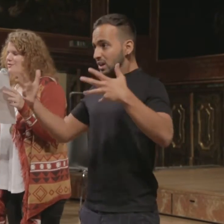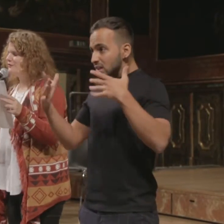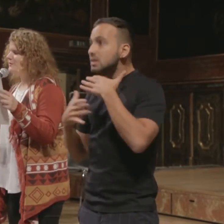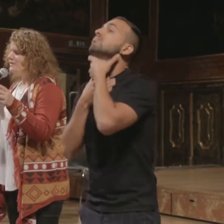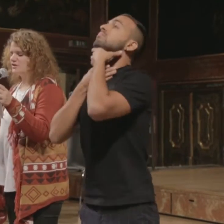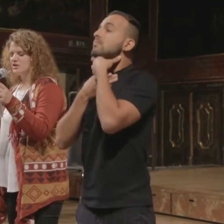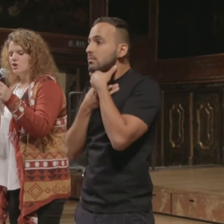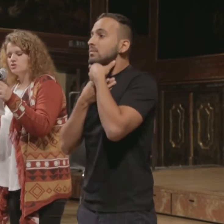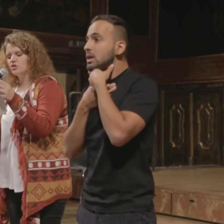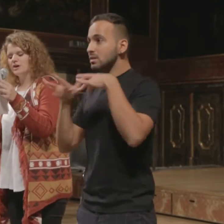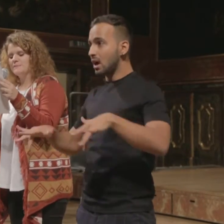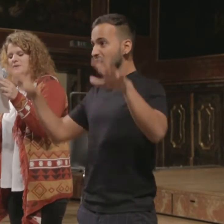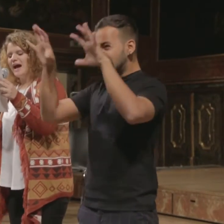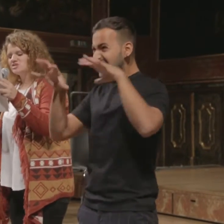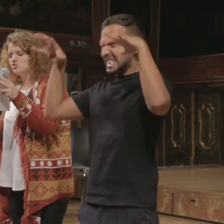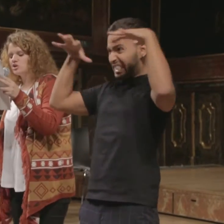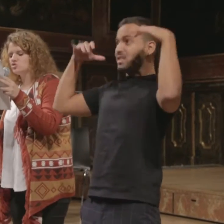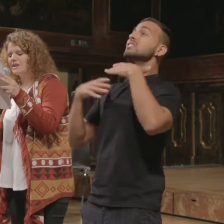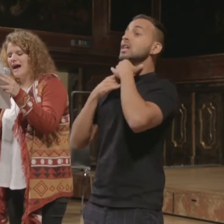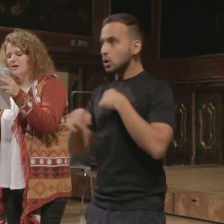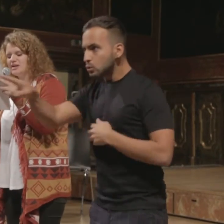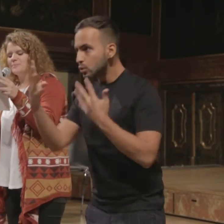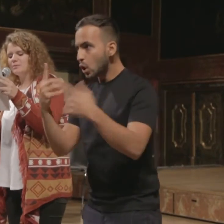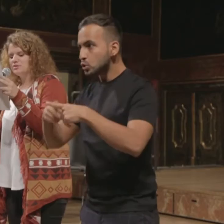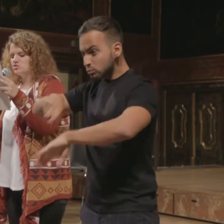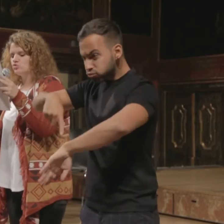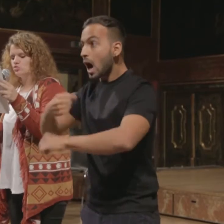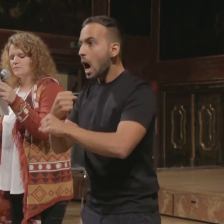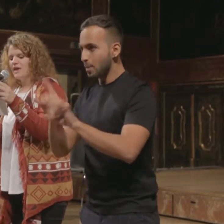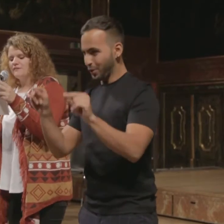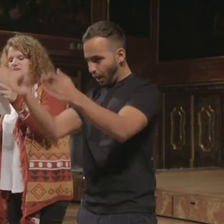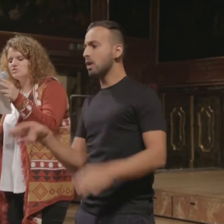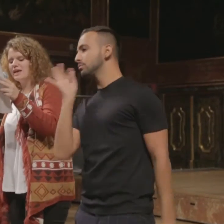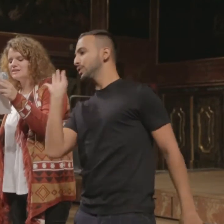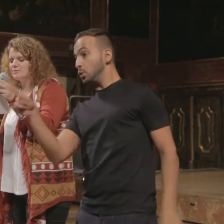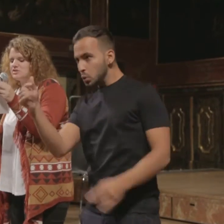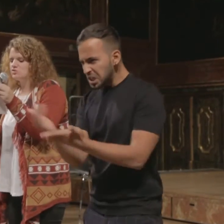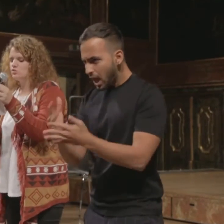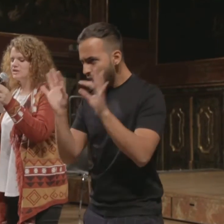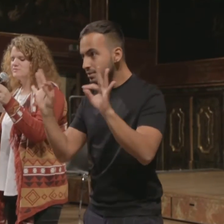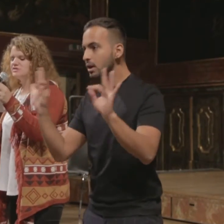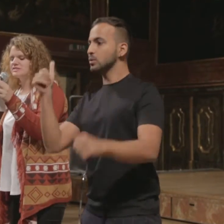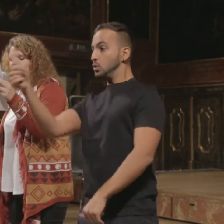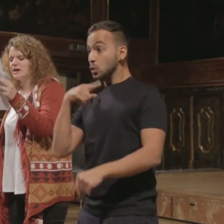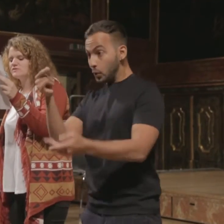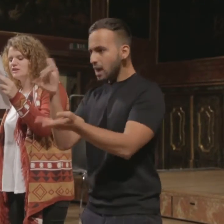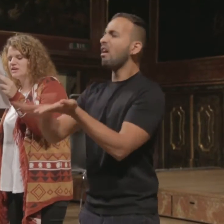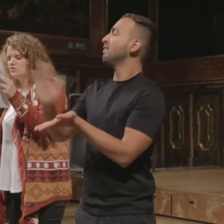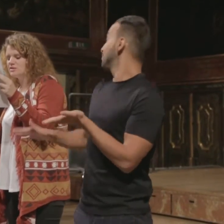Luft wird dünner. Hast du neun Stunden Arbeit, dann bist du gut. Verdienst du Geld, dann bist du gut. Gibst du dieses Geld aus für Dinge, die du nicht